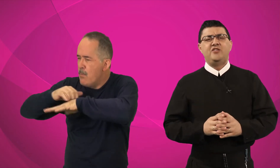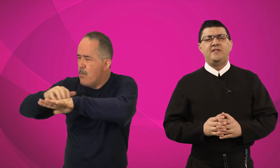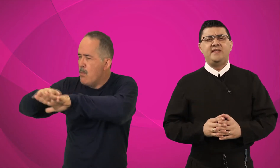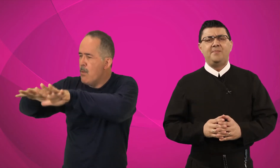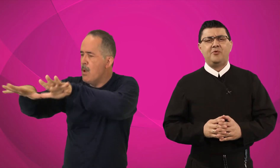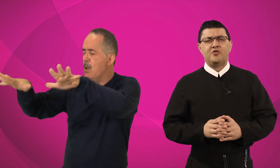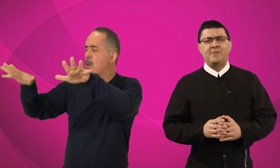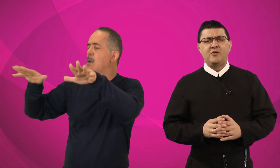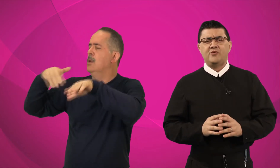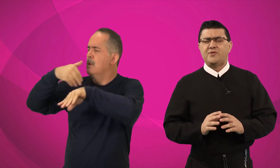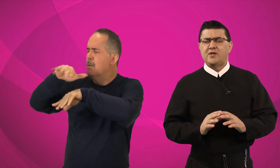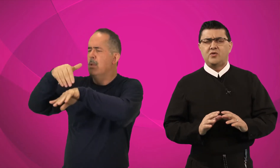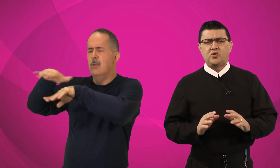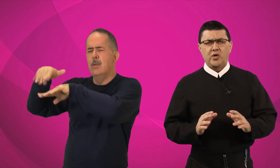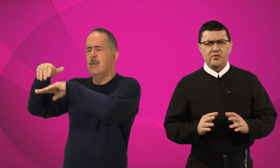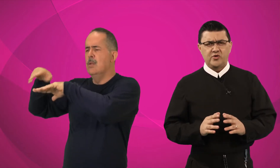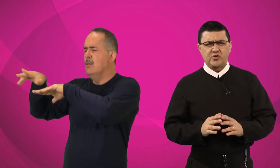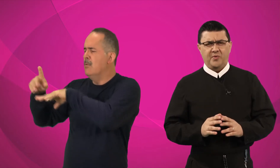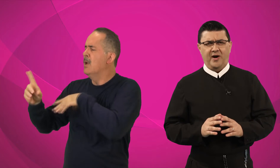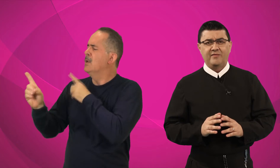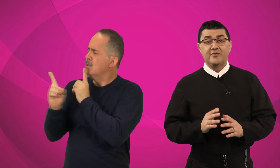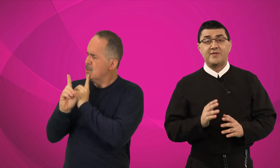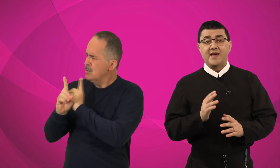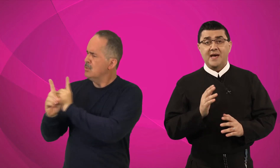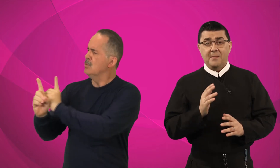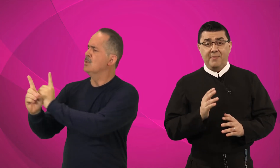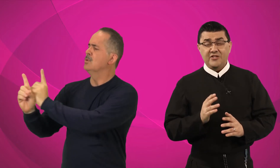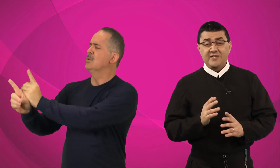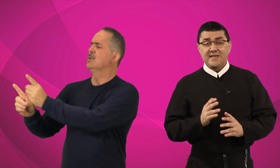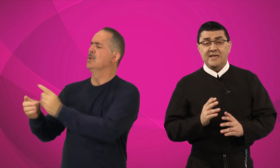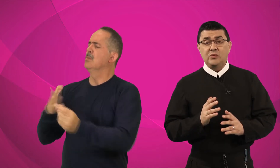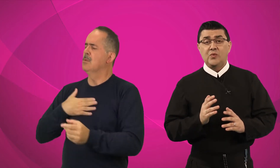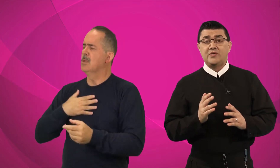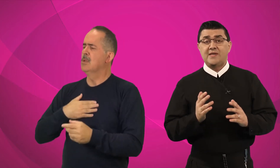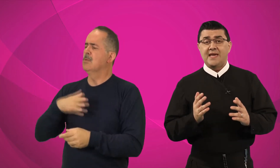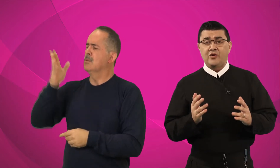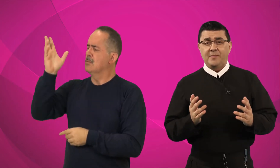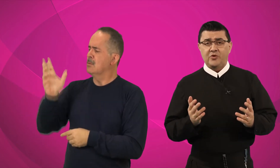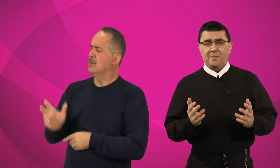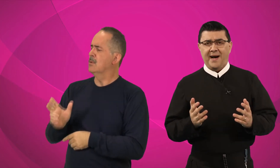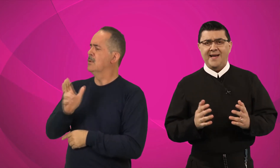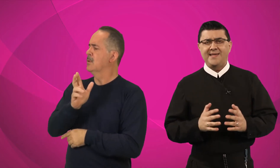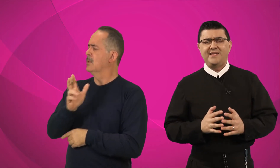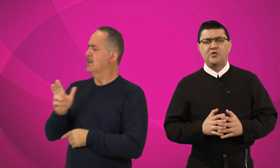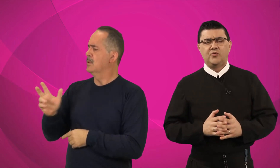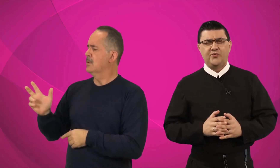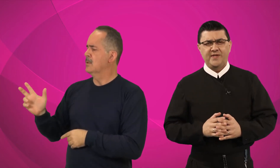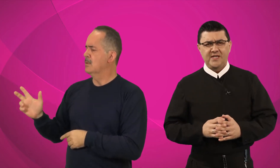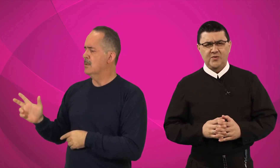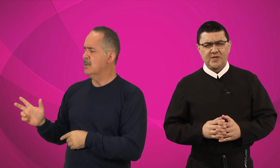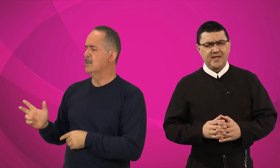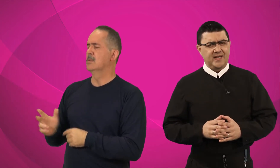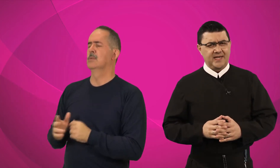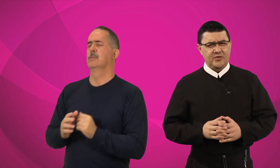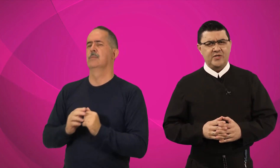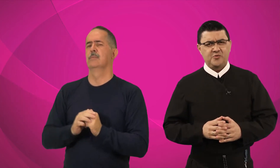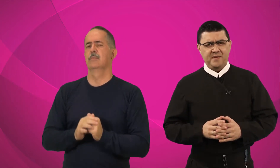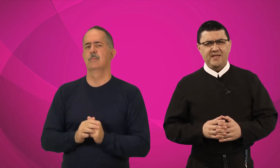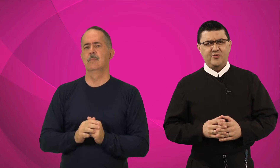discípulos meus todos os povos, batizando-os em nome do Pai, do Filho e do Espírito